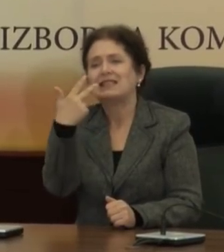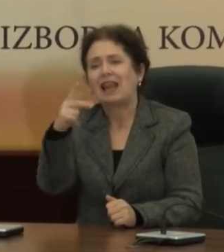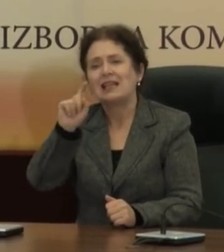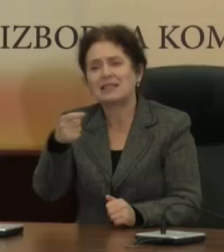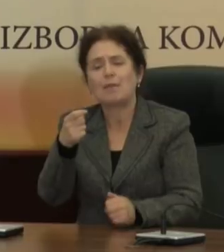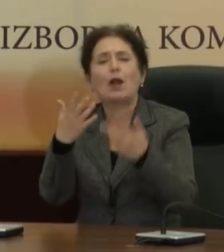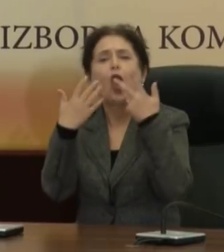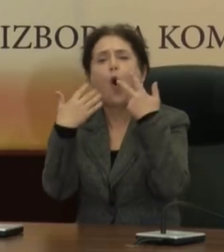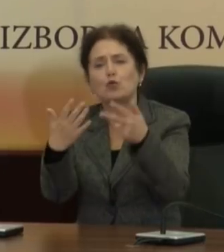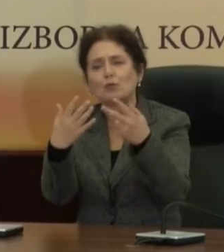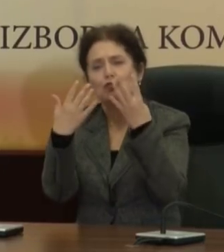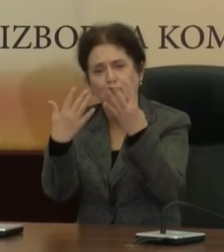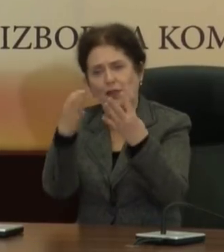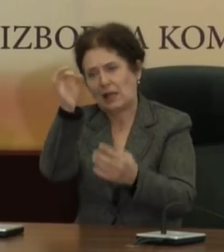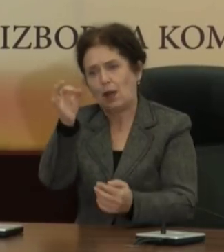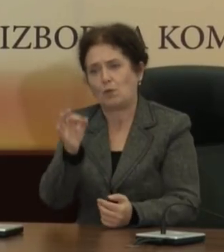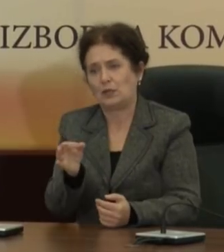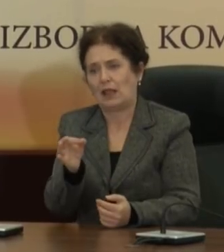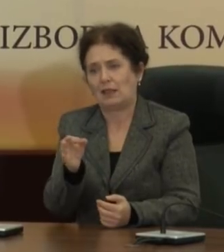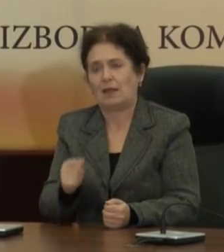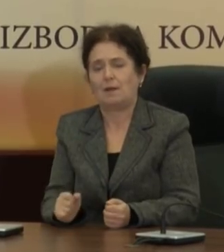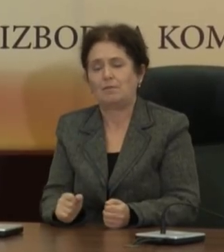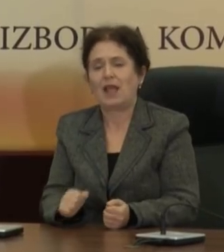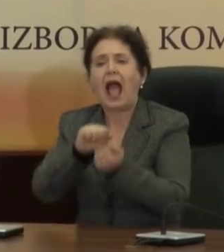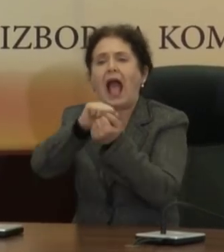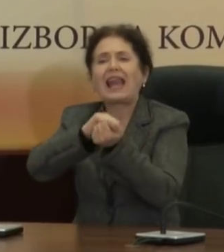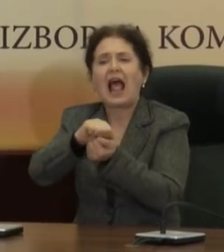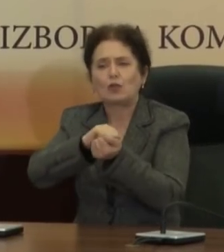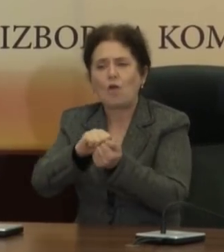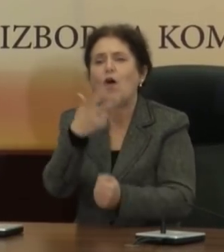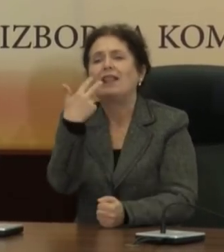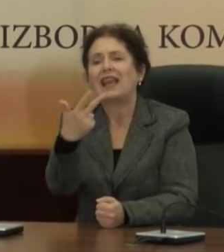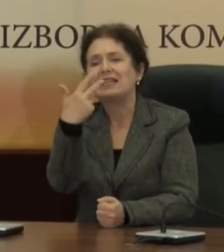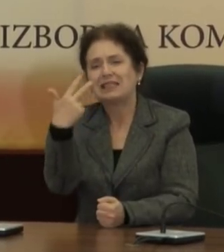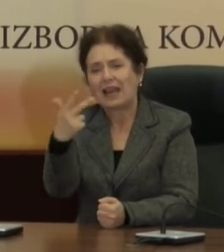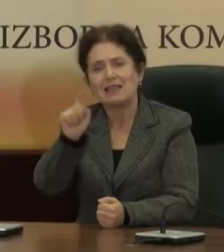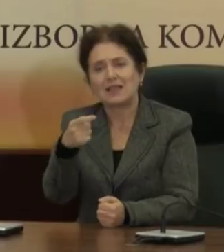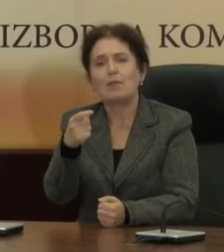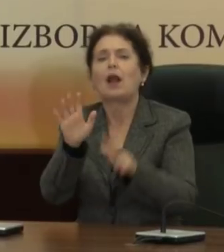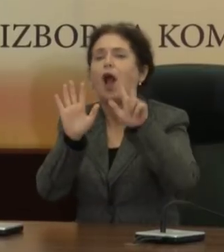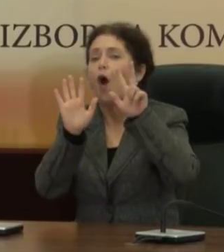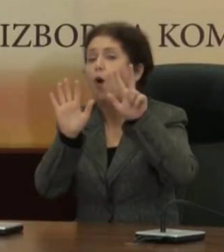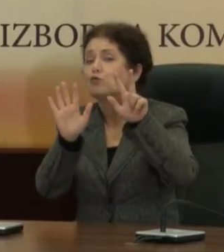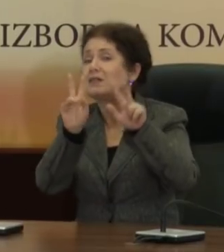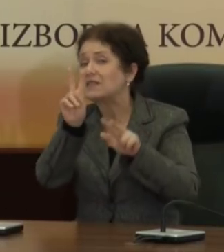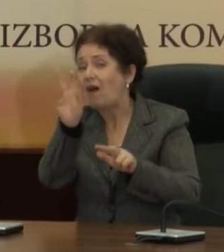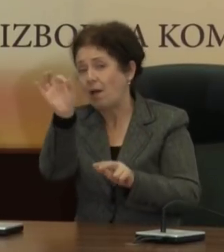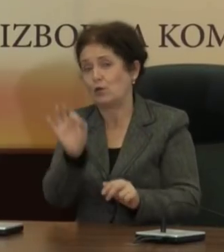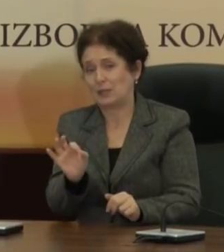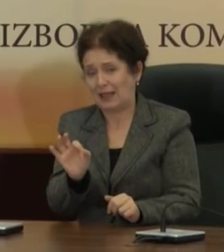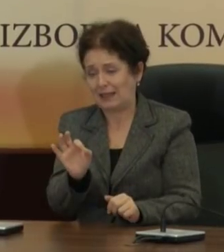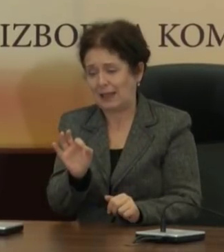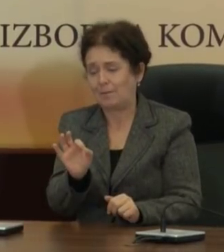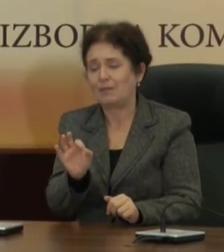,84%, Кратово 33,82%,